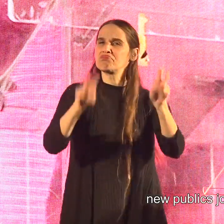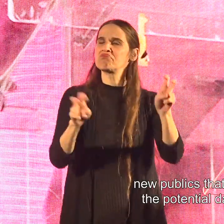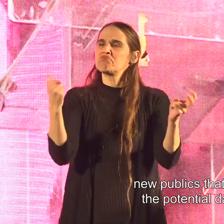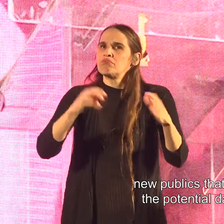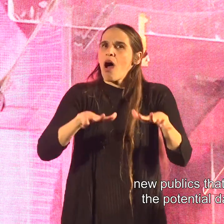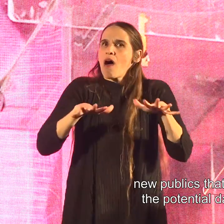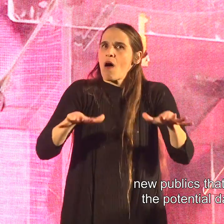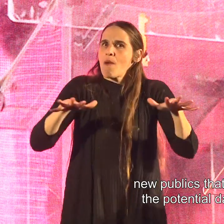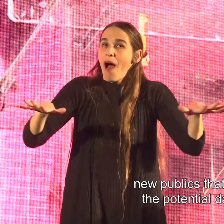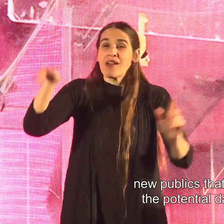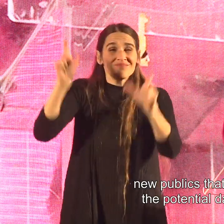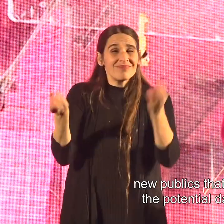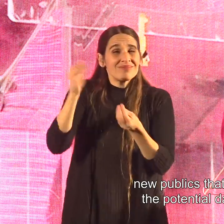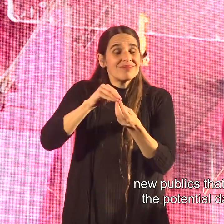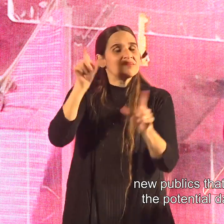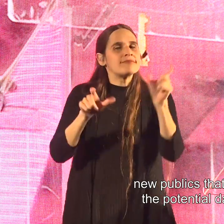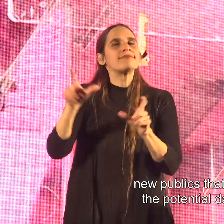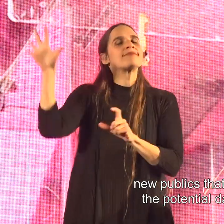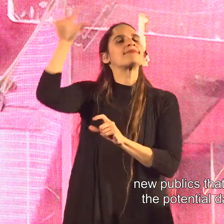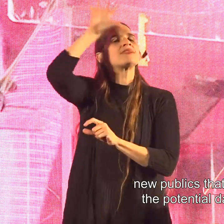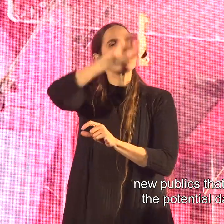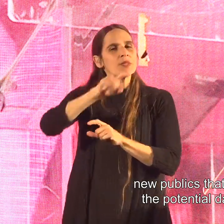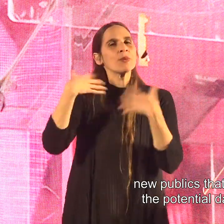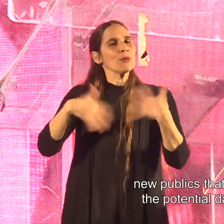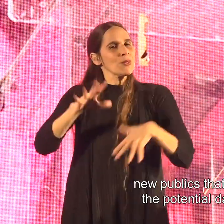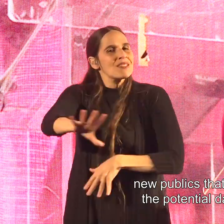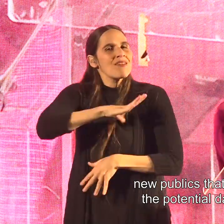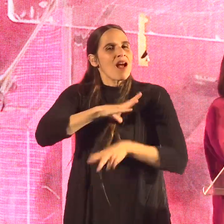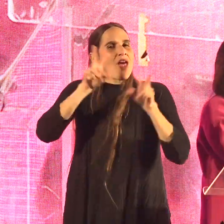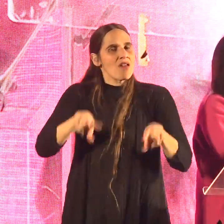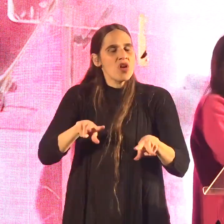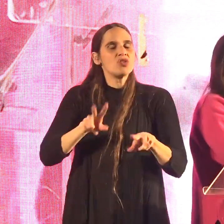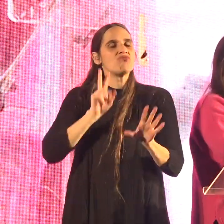ציבורים חדשים שמבינים את גודל הסכנה